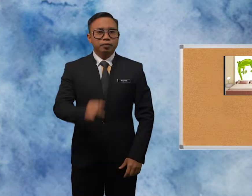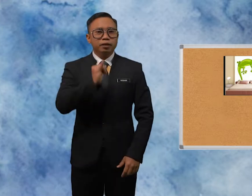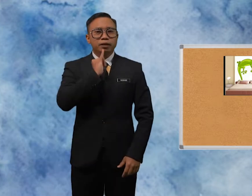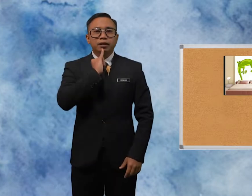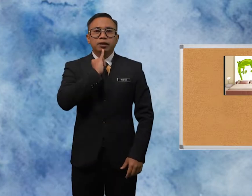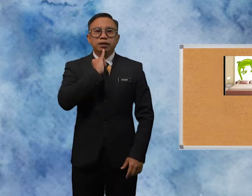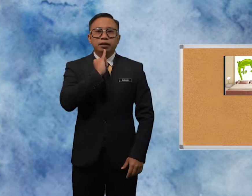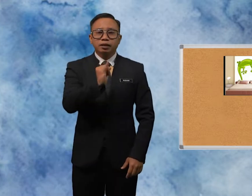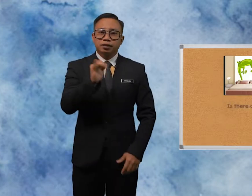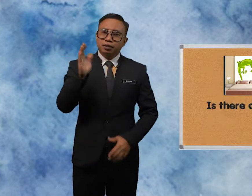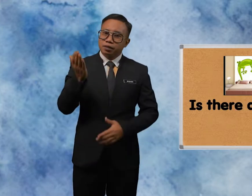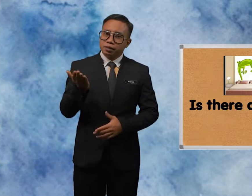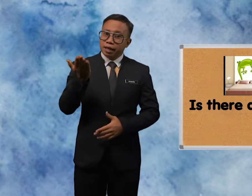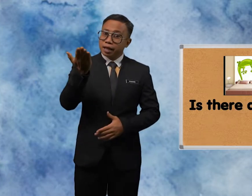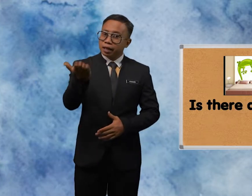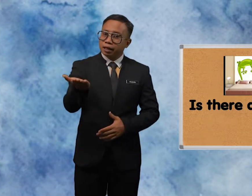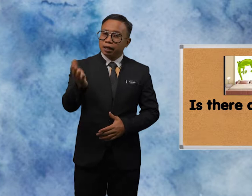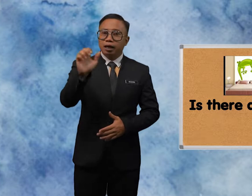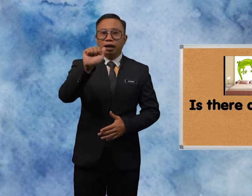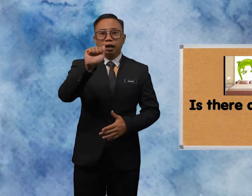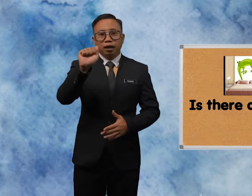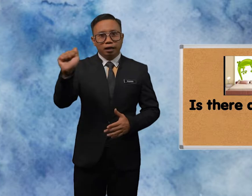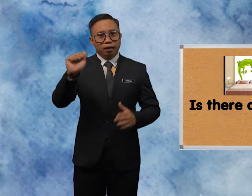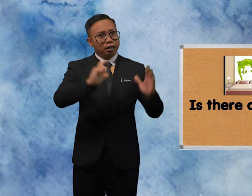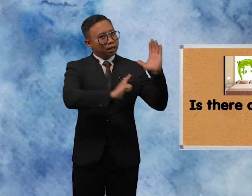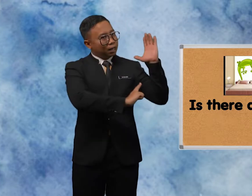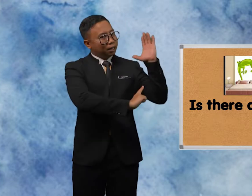Is There A Lizard